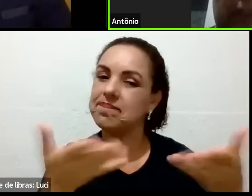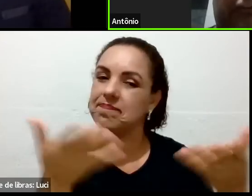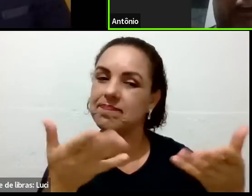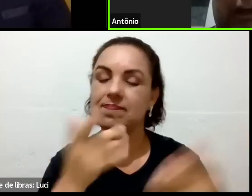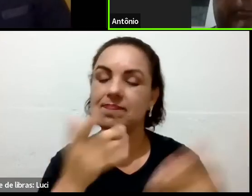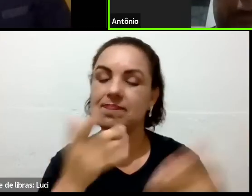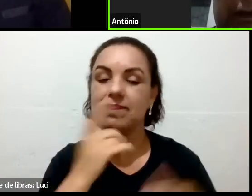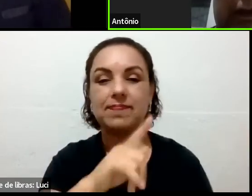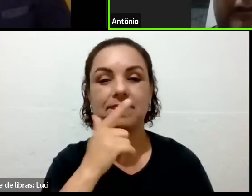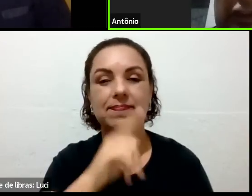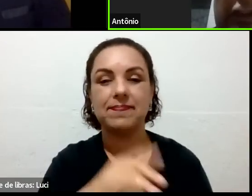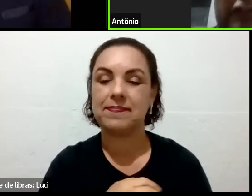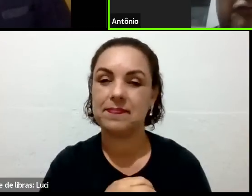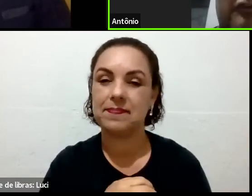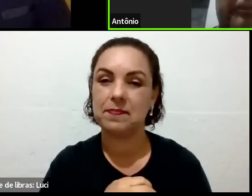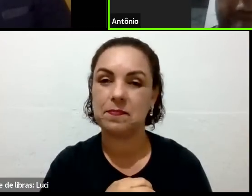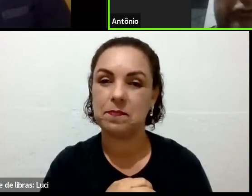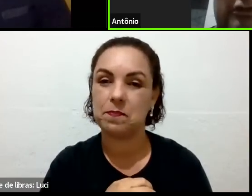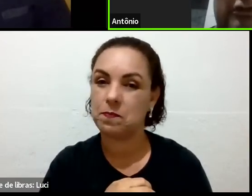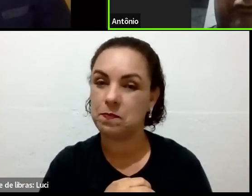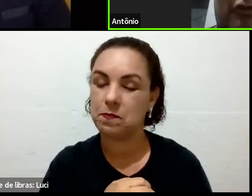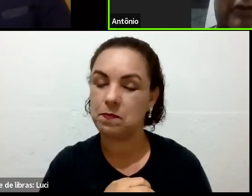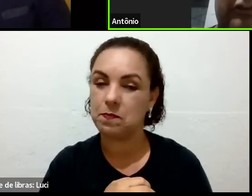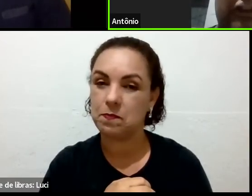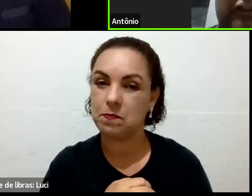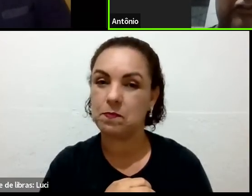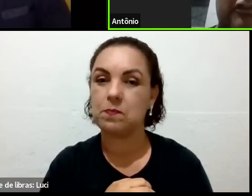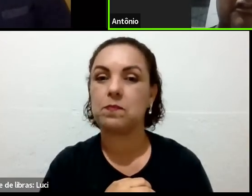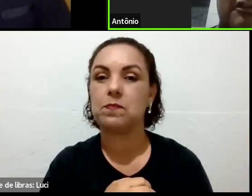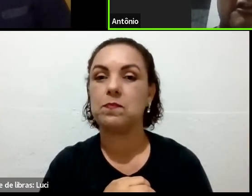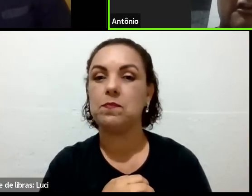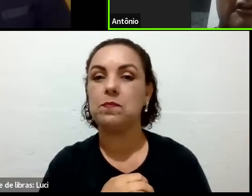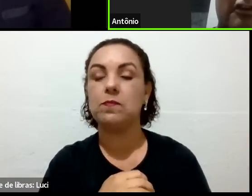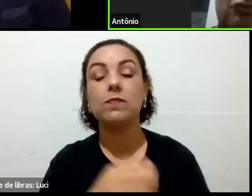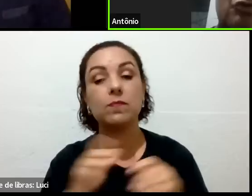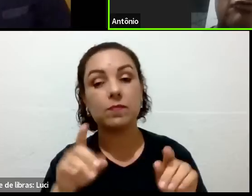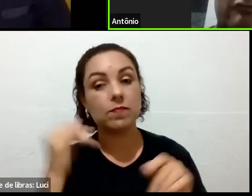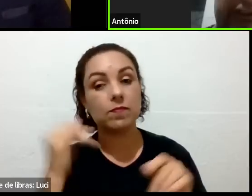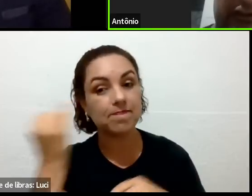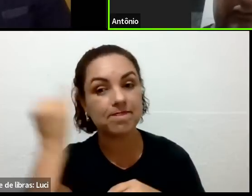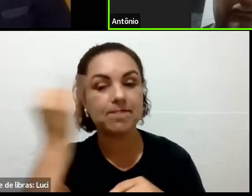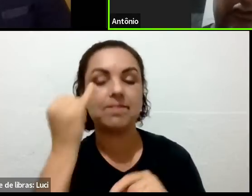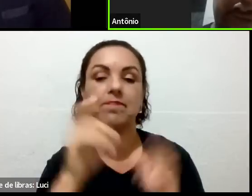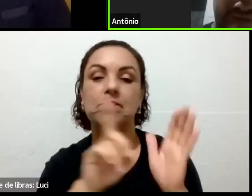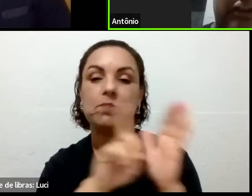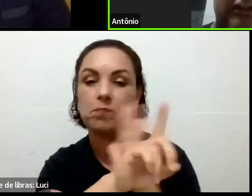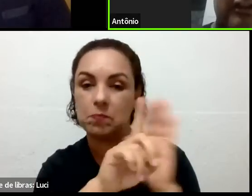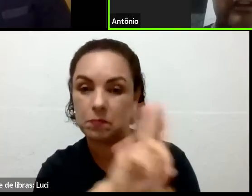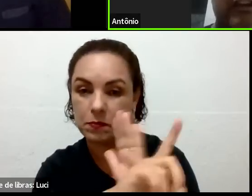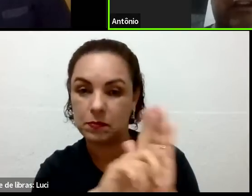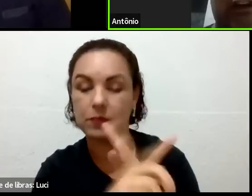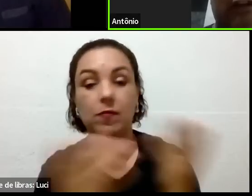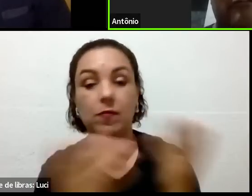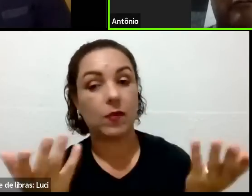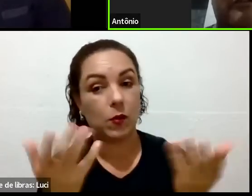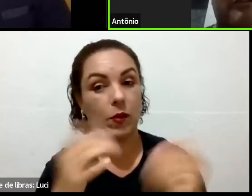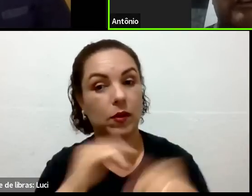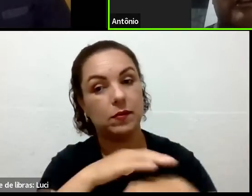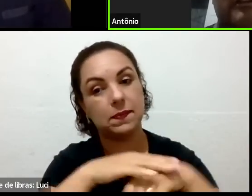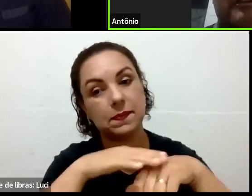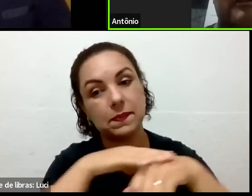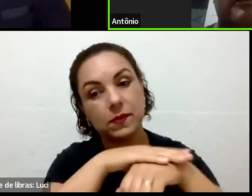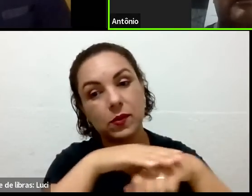que a gente tem que falar, pegar direito com as pessoas que informam a gente, eu estou conversando com você e quero